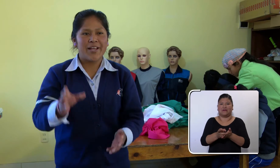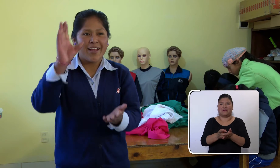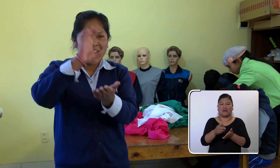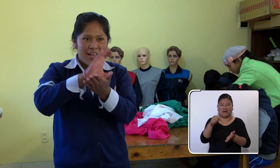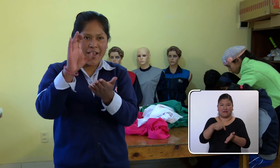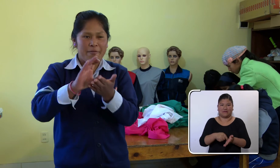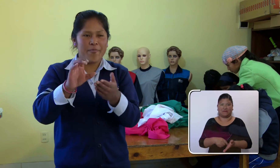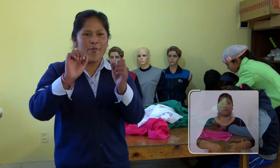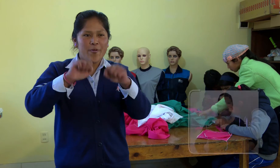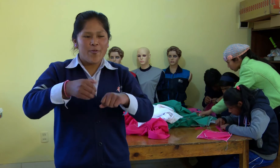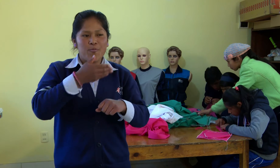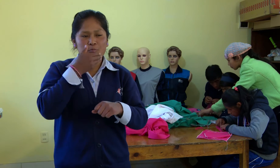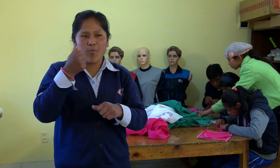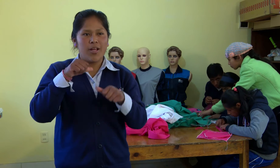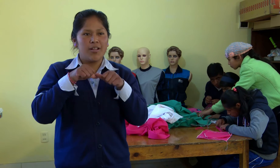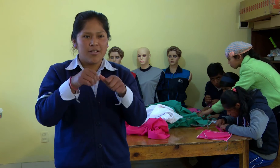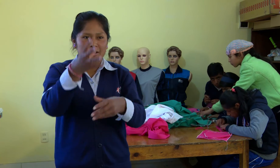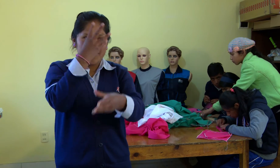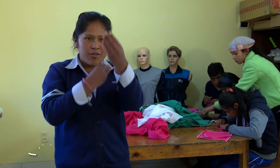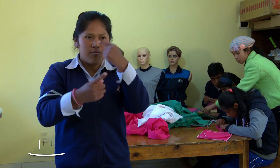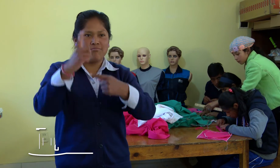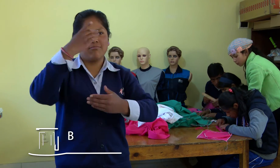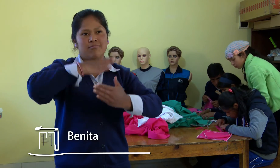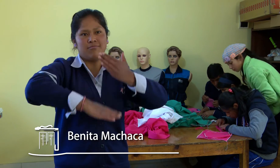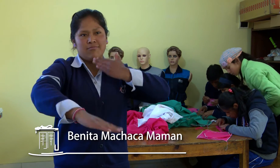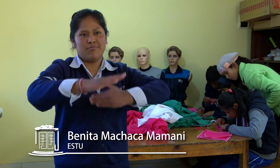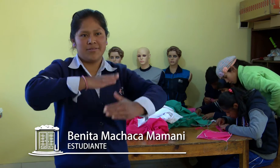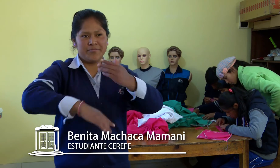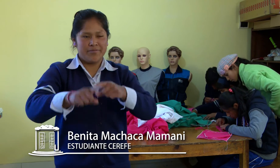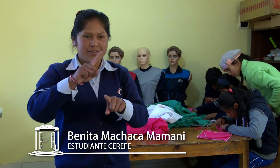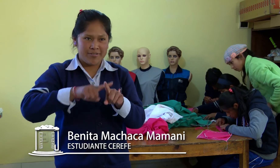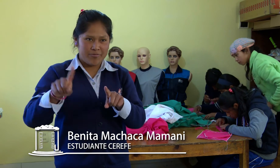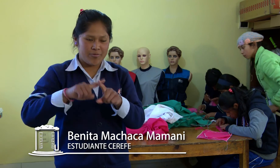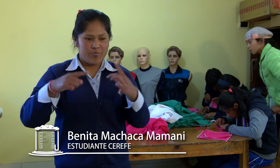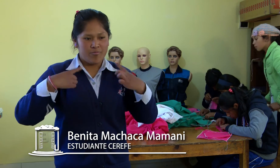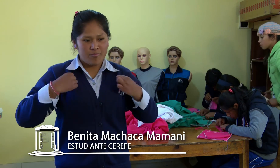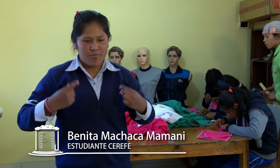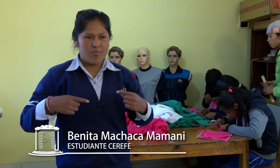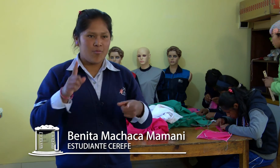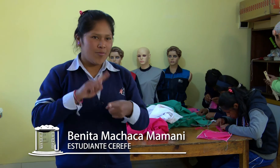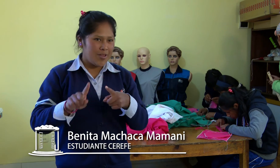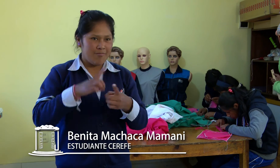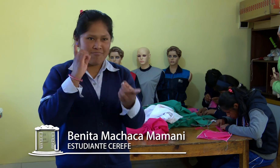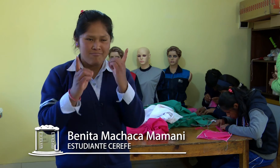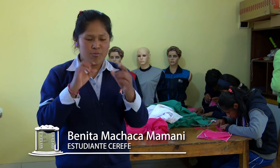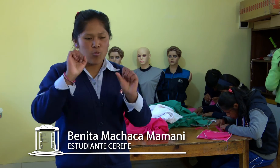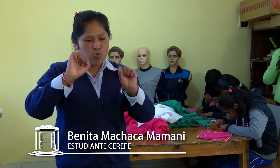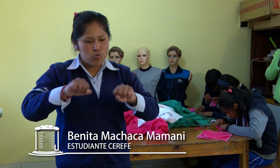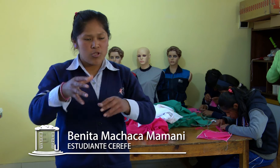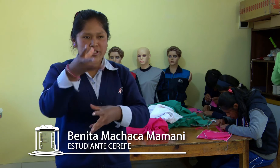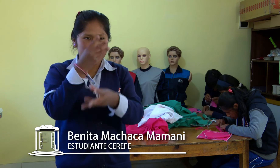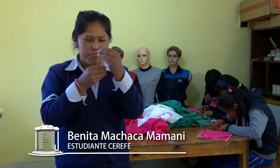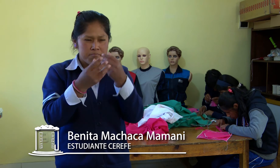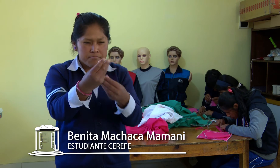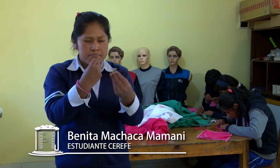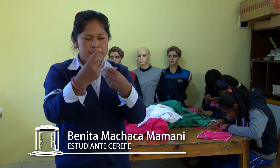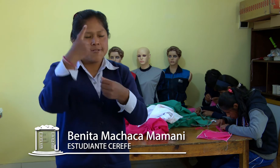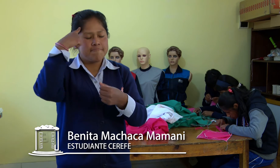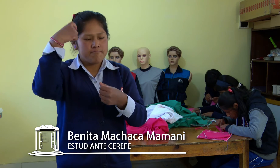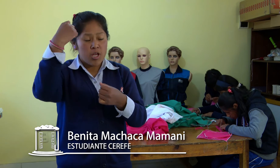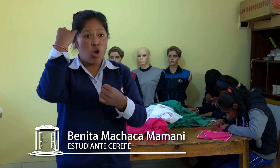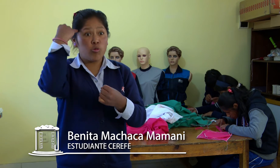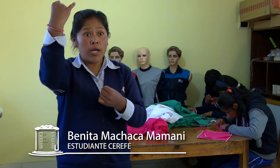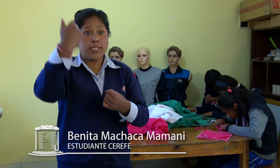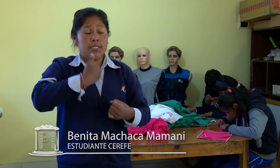En Cerefe puedo aprender lo que es la confección, confección de prendas, deportivos,